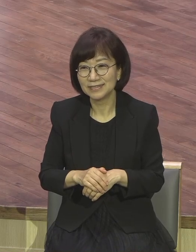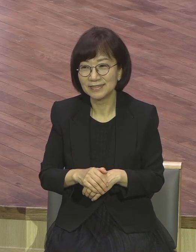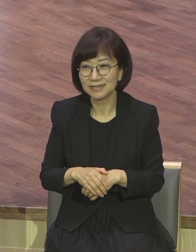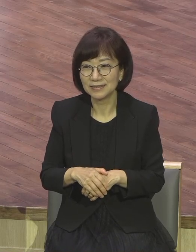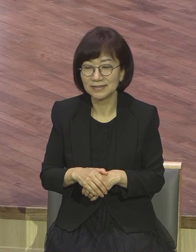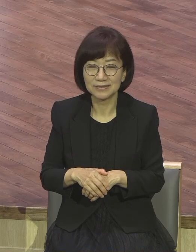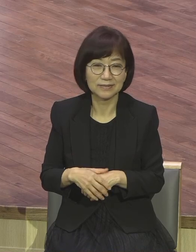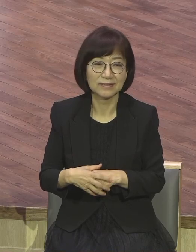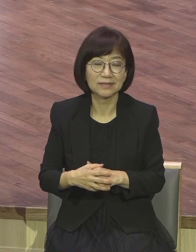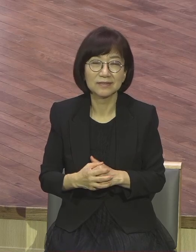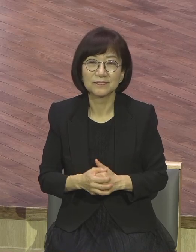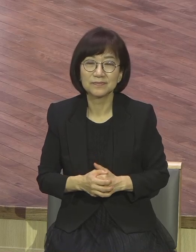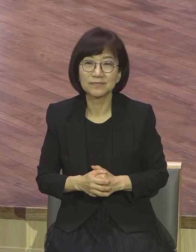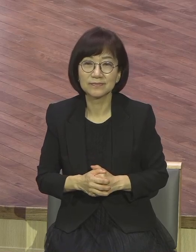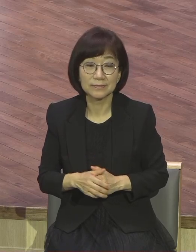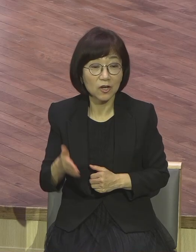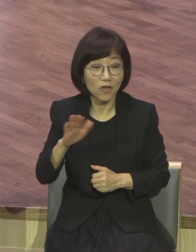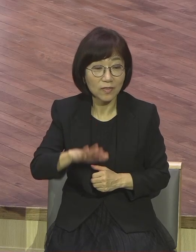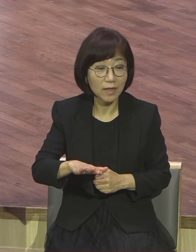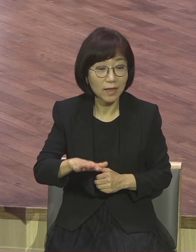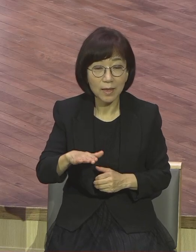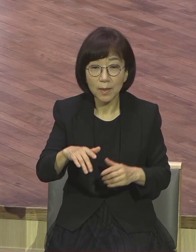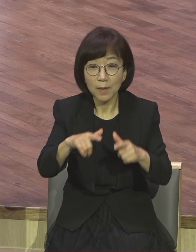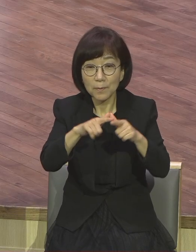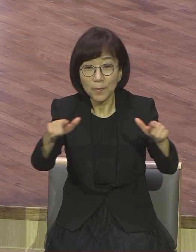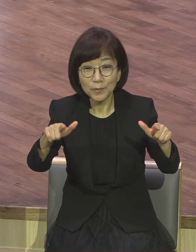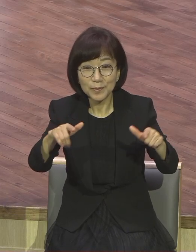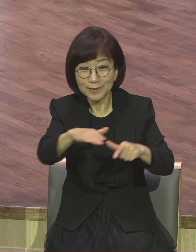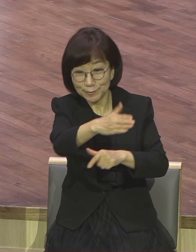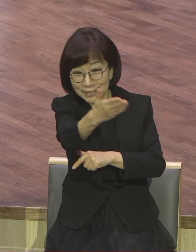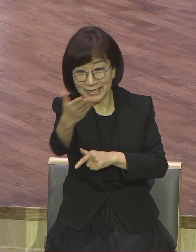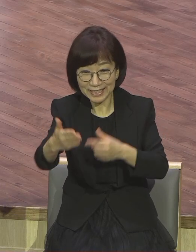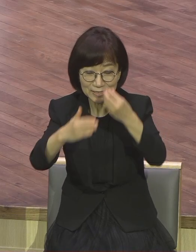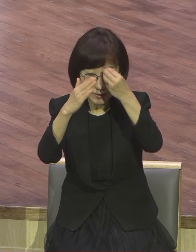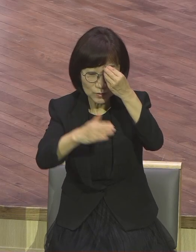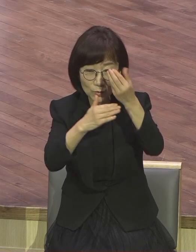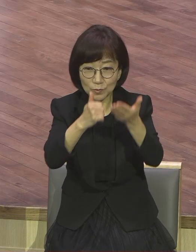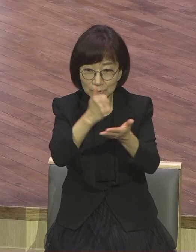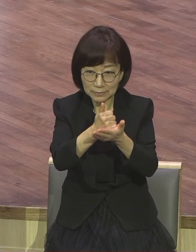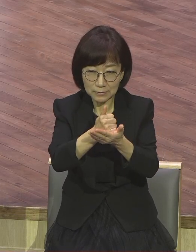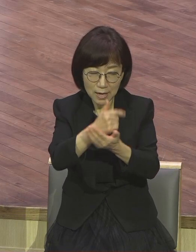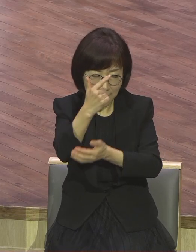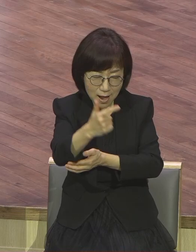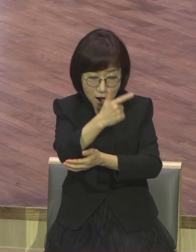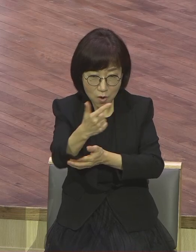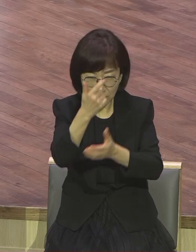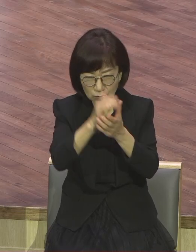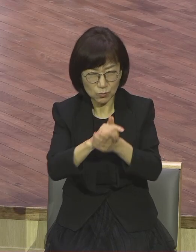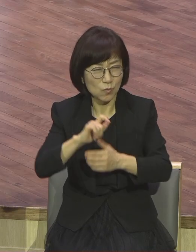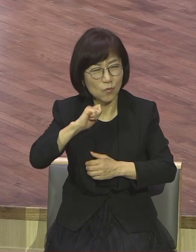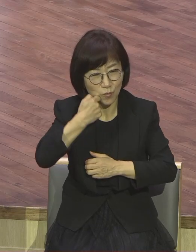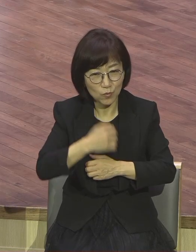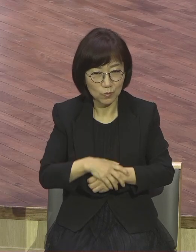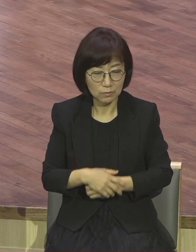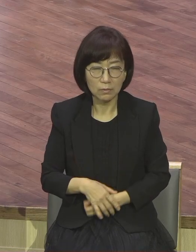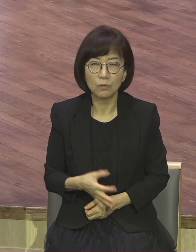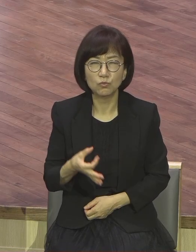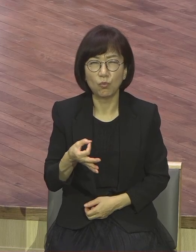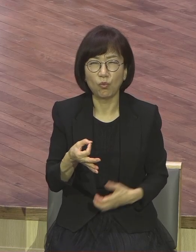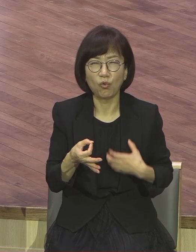보니까 그런데 여러분 평신도가 평신도들은 그렇지 않잖아요. 날 돈 걱정 맨날 사람 관계 맨날 문제